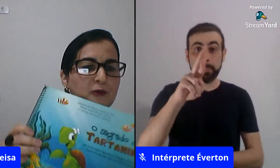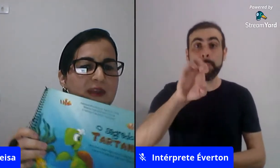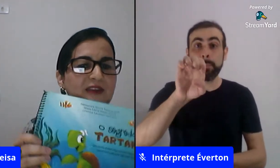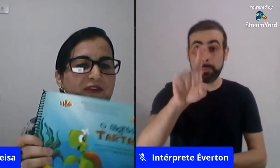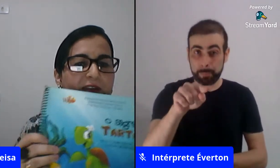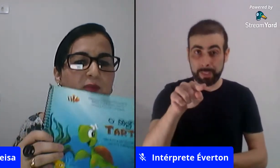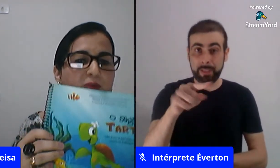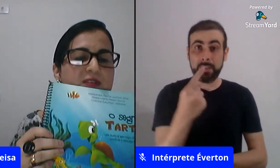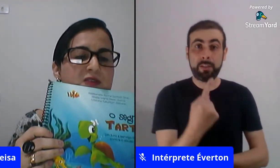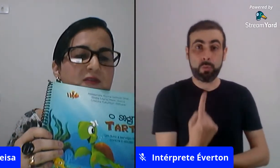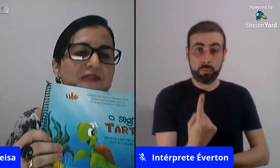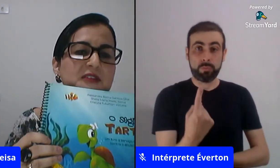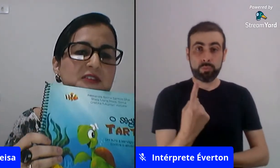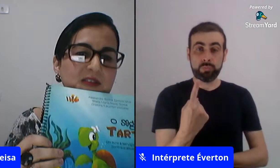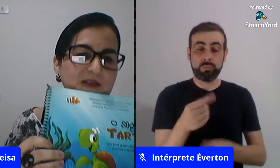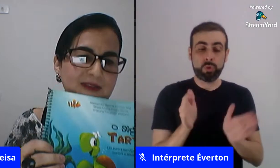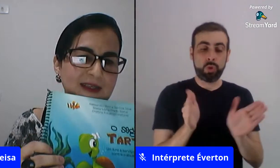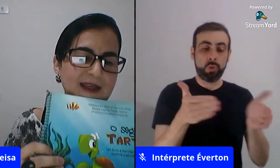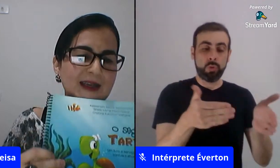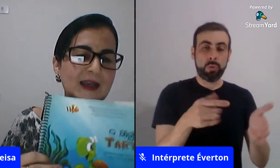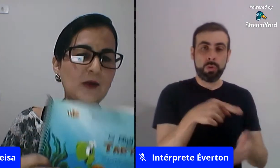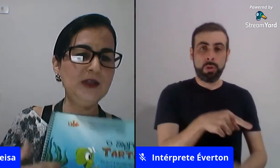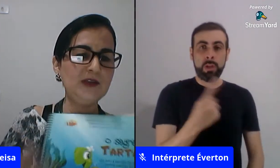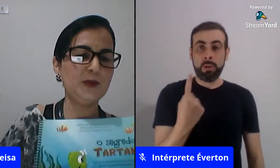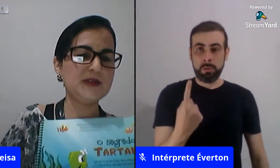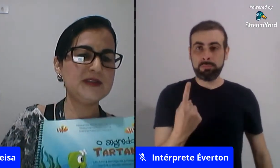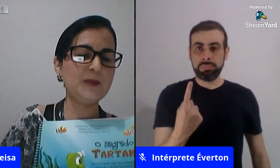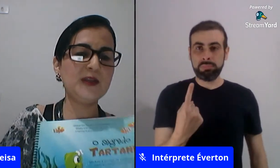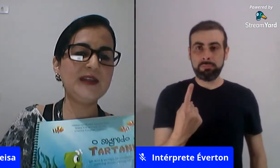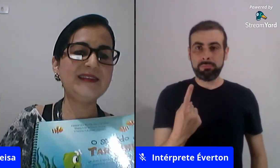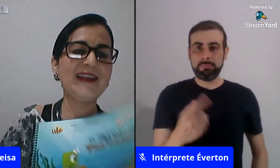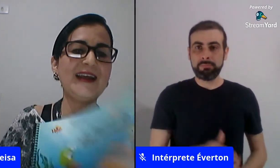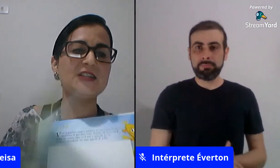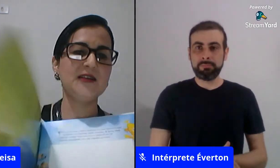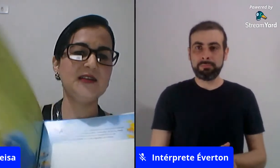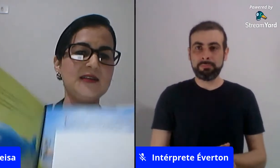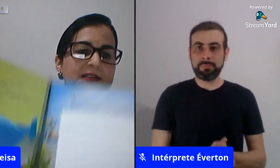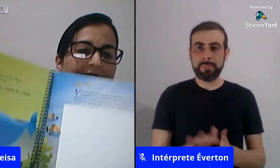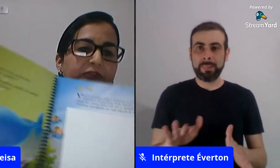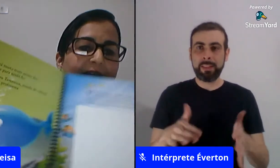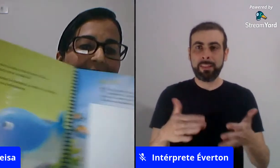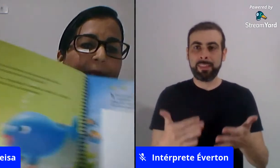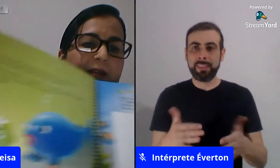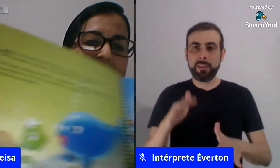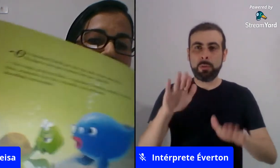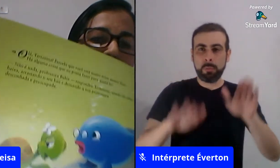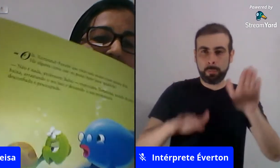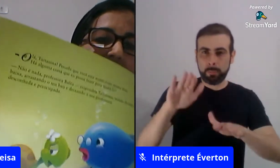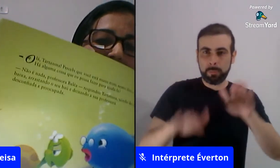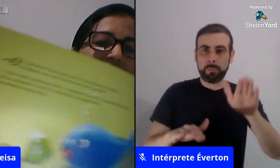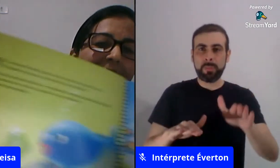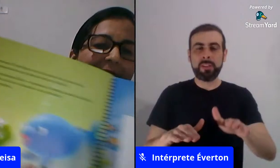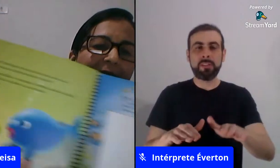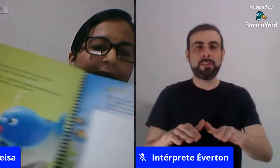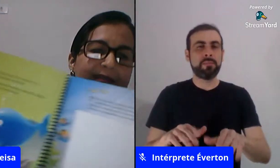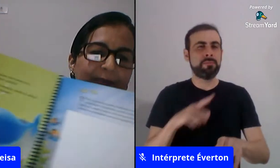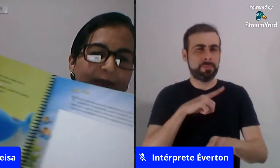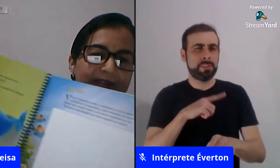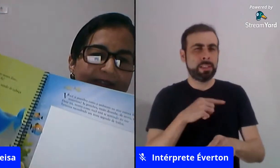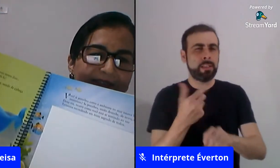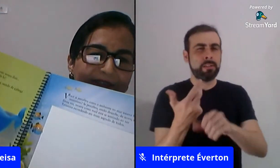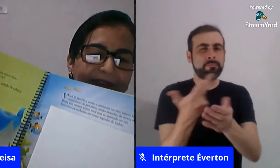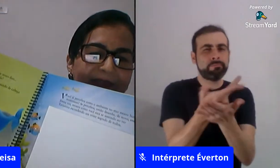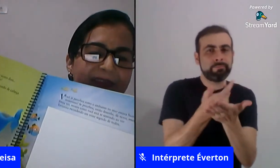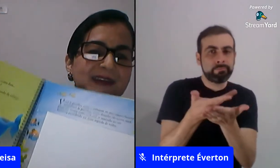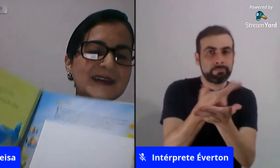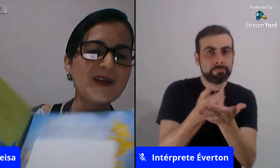ciclo 1 e ele fala do abuso sexual infantil é um livro por exemplo que interage que a criança fala pra ela desenhar essa